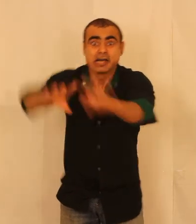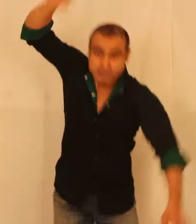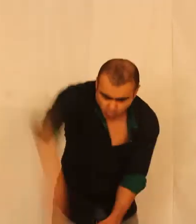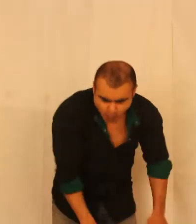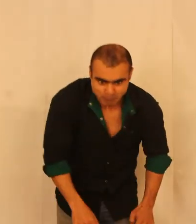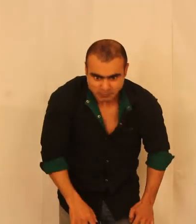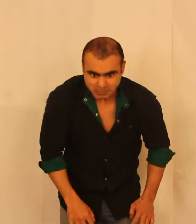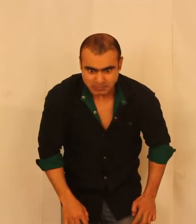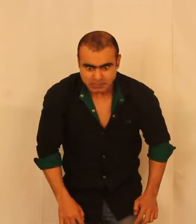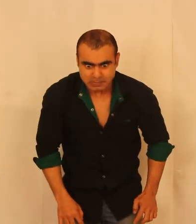चुप!